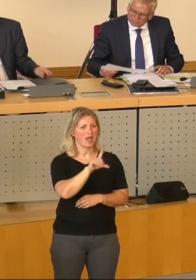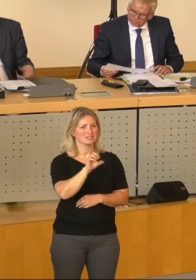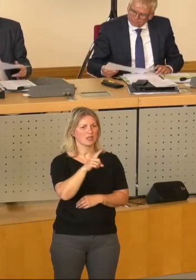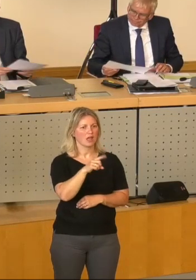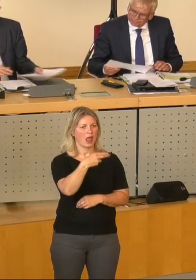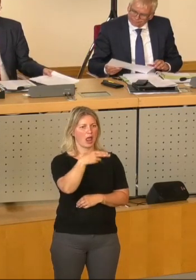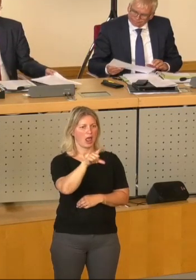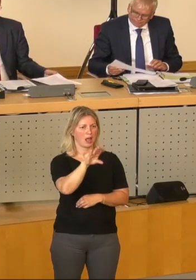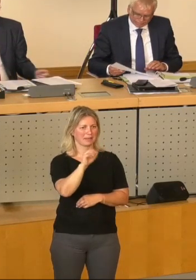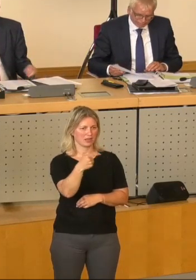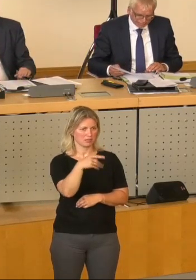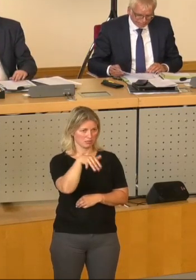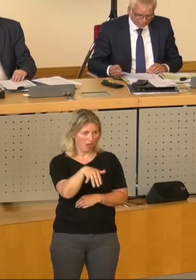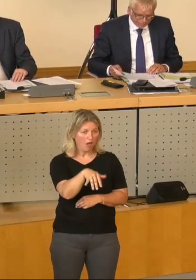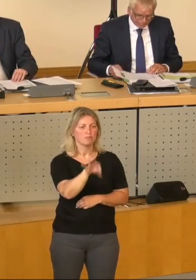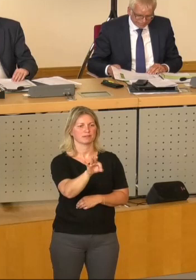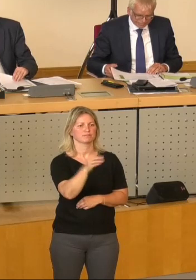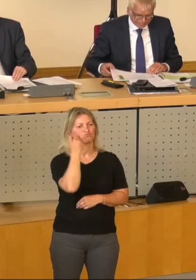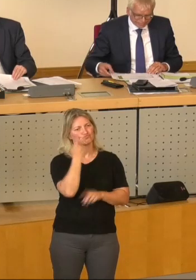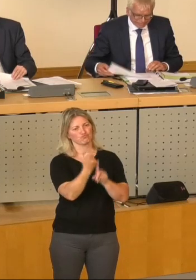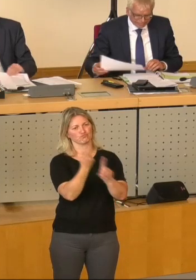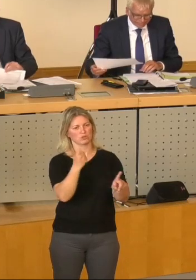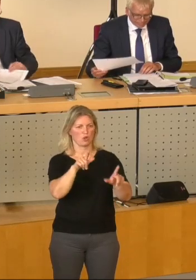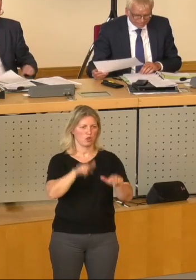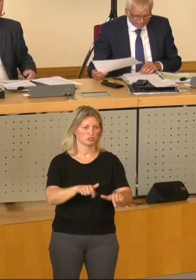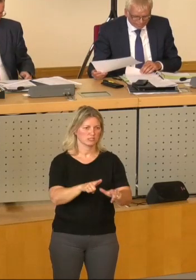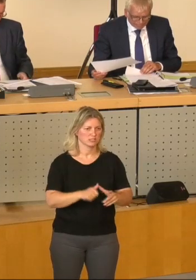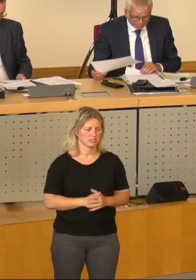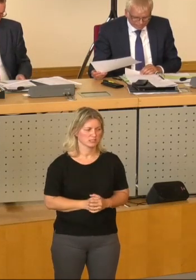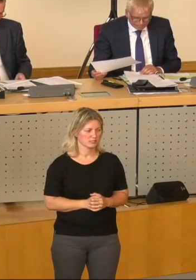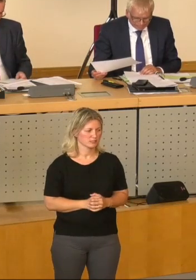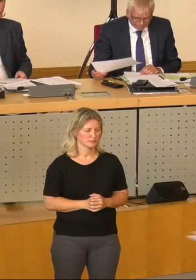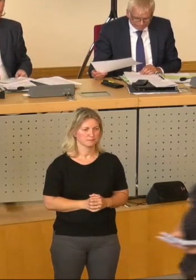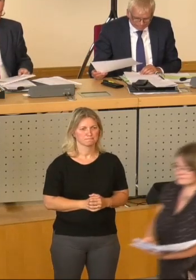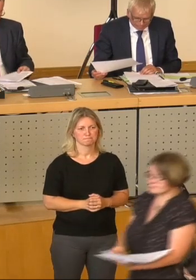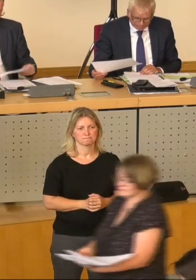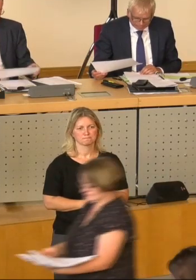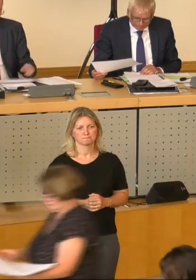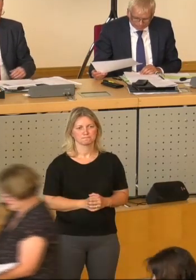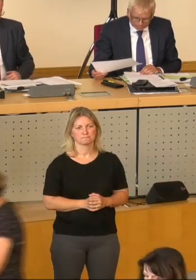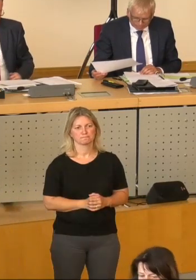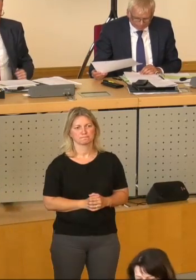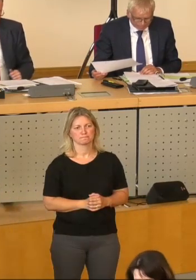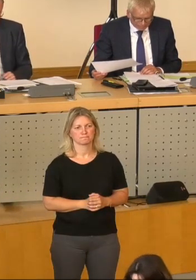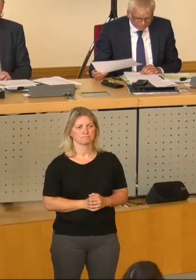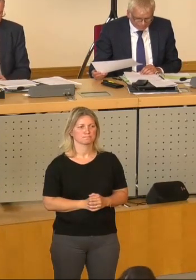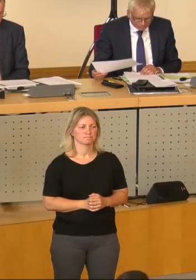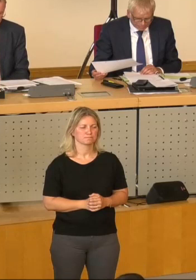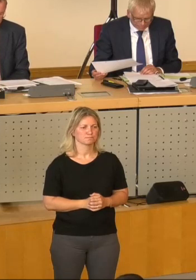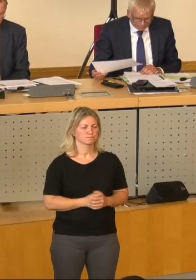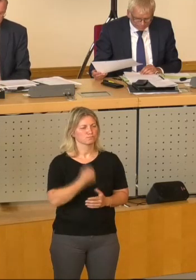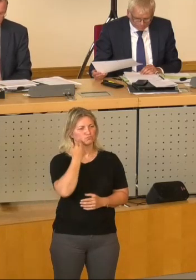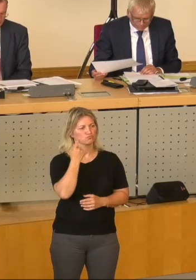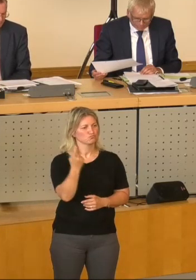Ja, wunderbar. Dann dürfen Sie starten, hier vorne zum Mikrofon zu kommen und Ihre